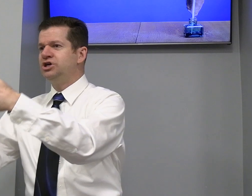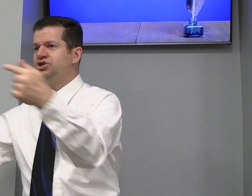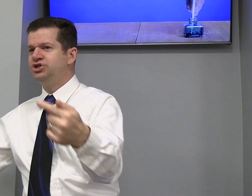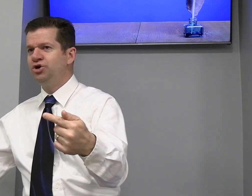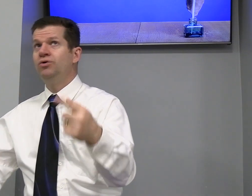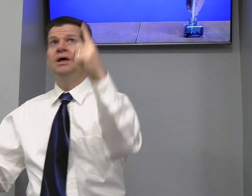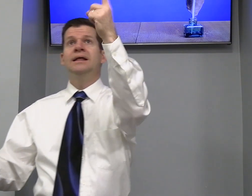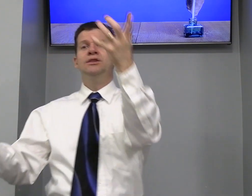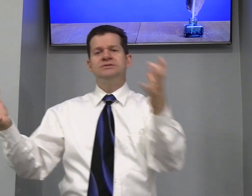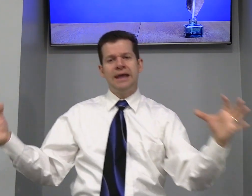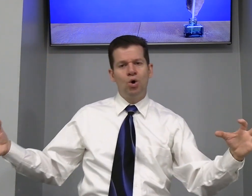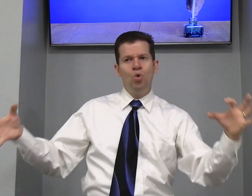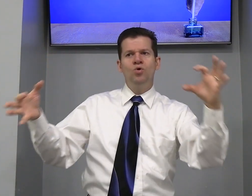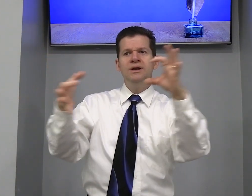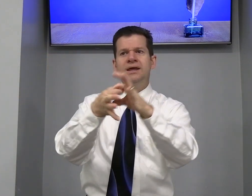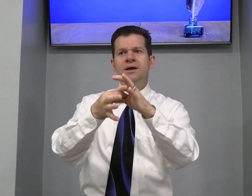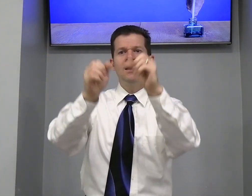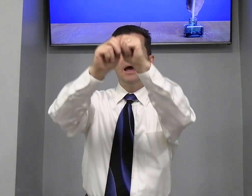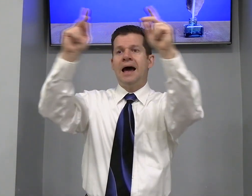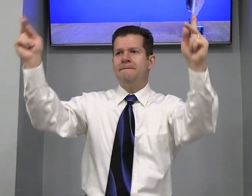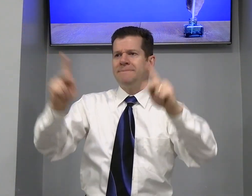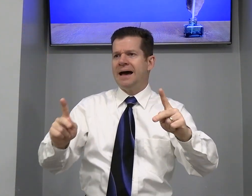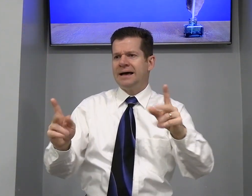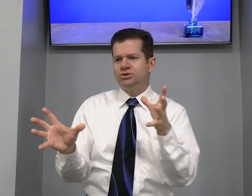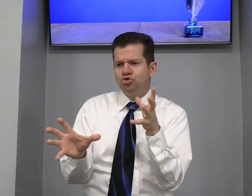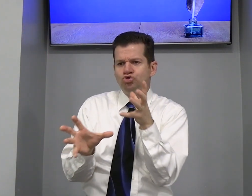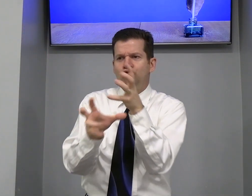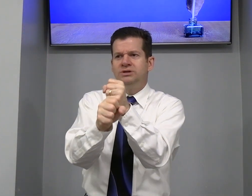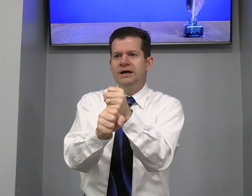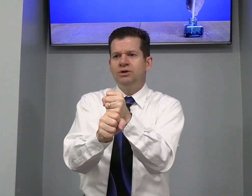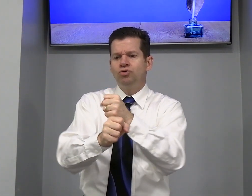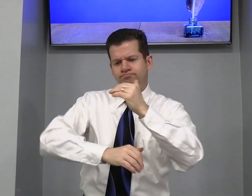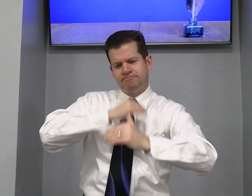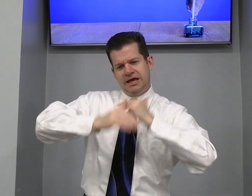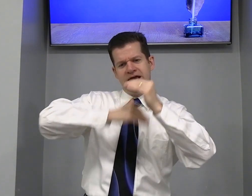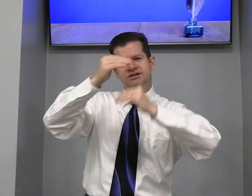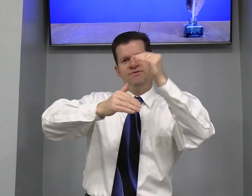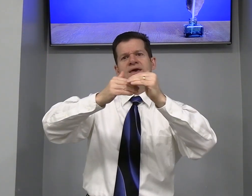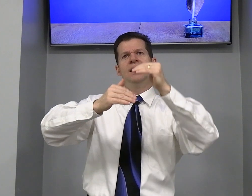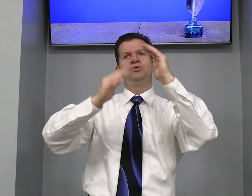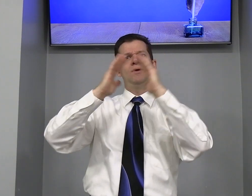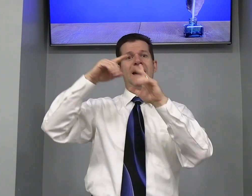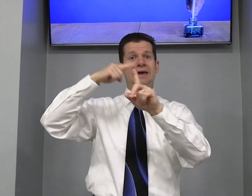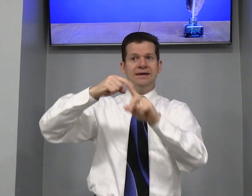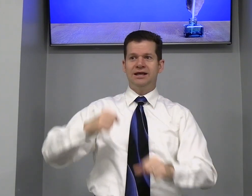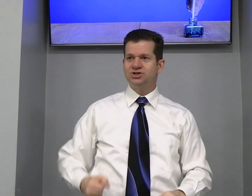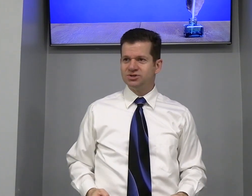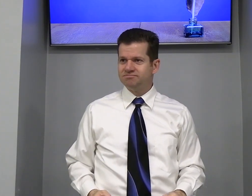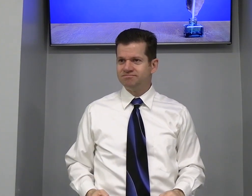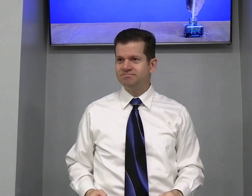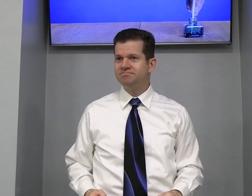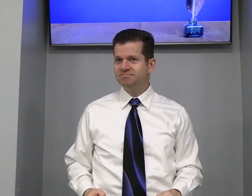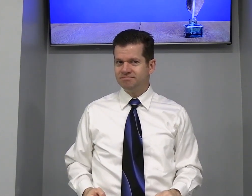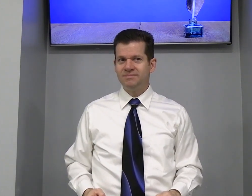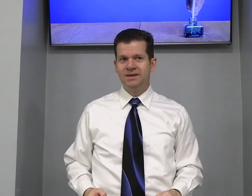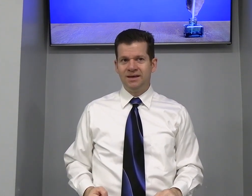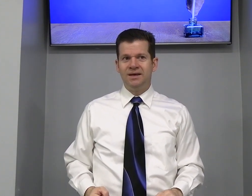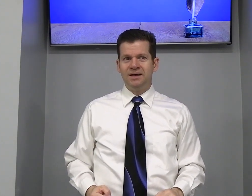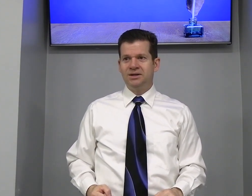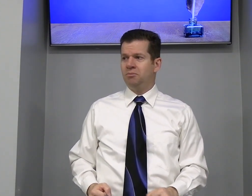Gentil Deus Deus Quer unir A paz Juntando Edificando A igreja Então